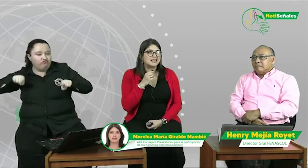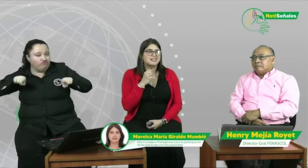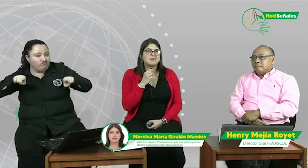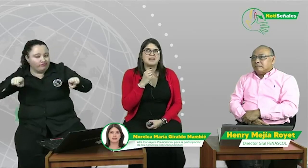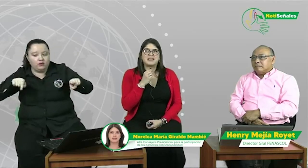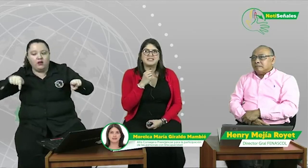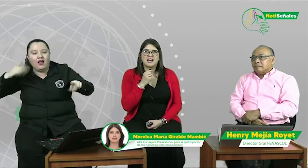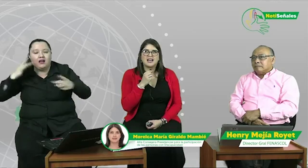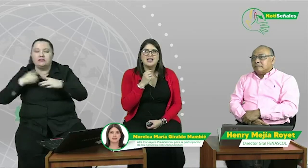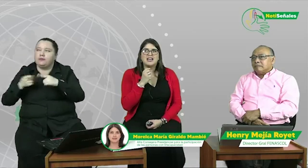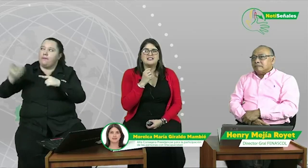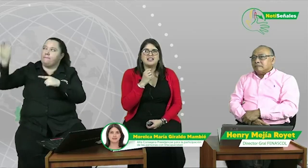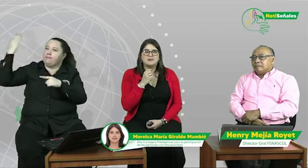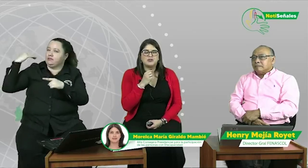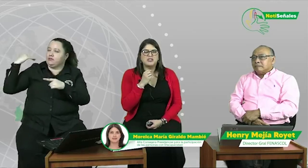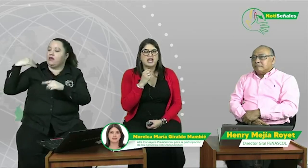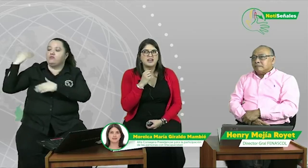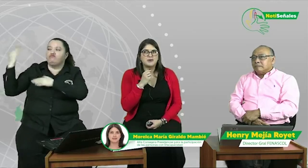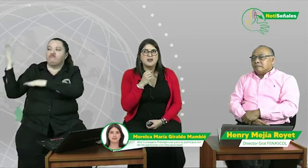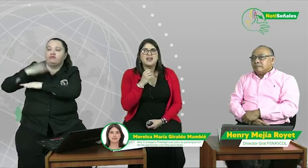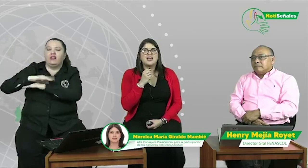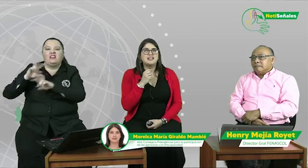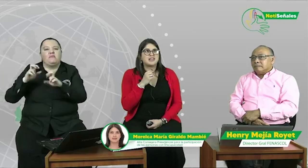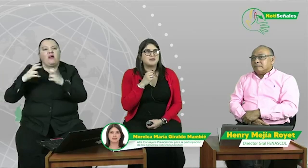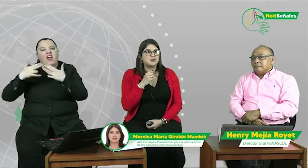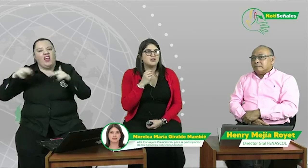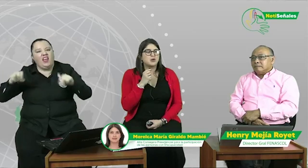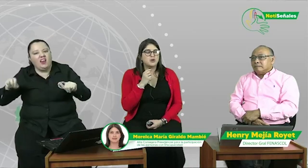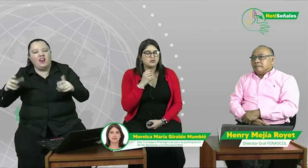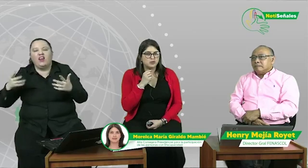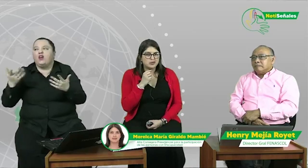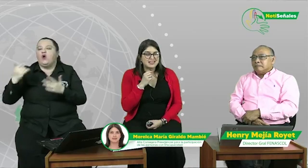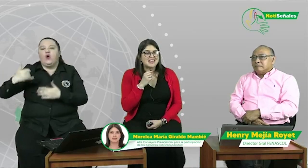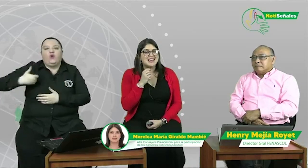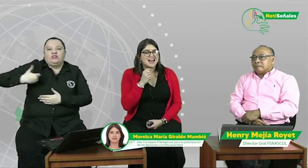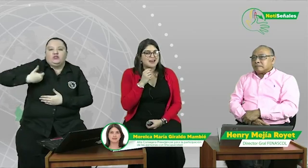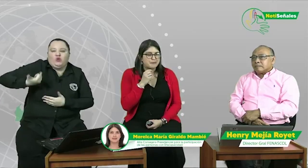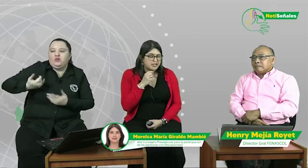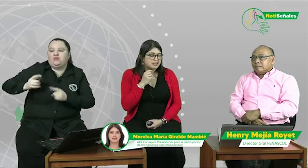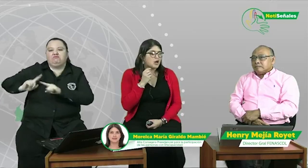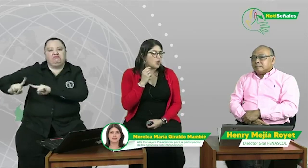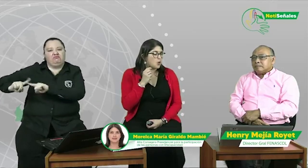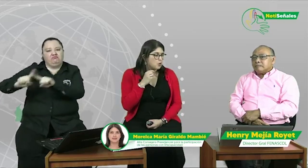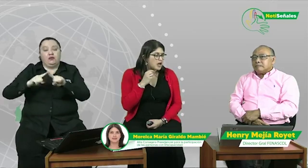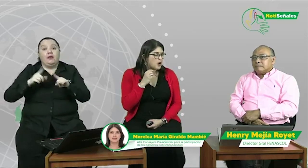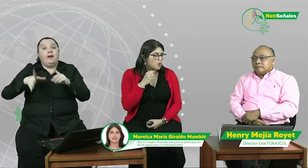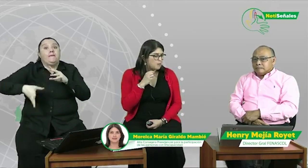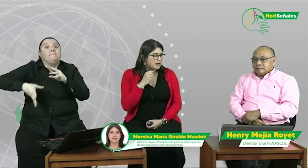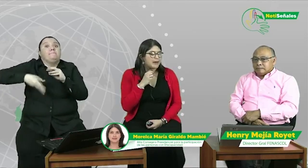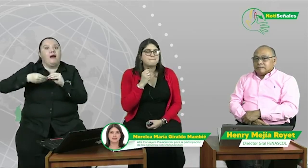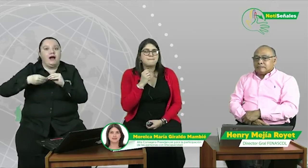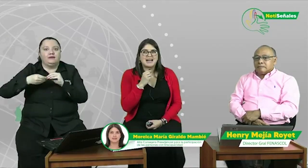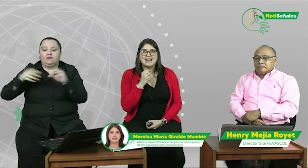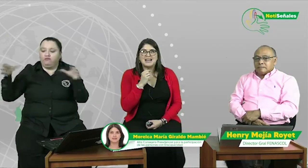semana pasada en términos de género en términos de juventudes y además una cumbre paralela